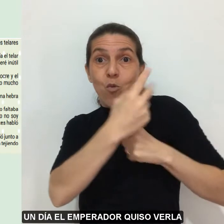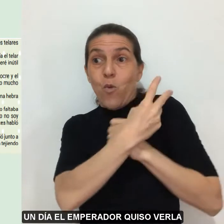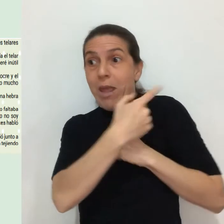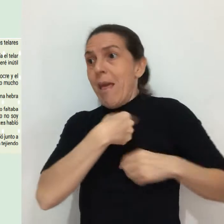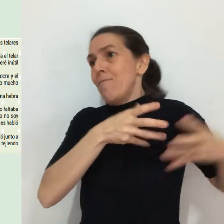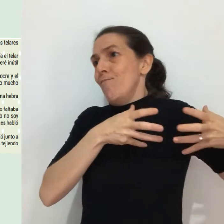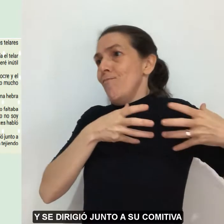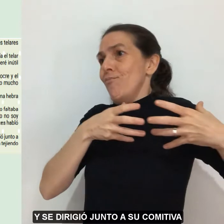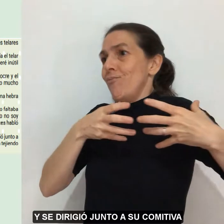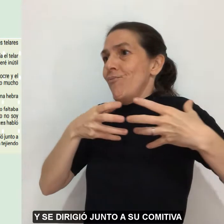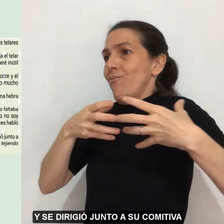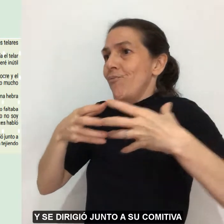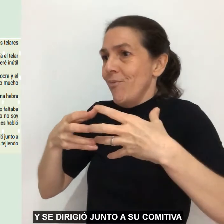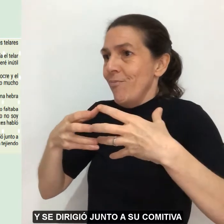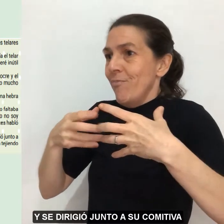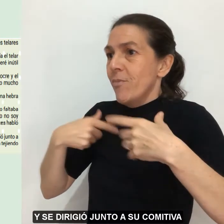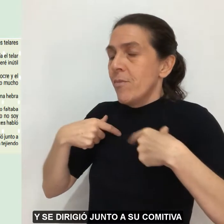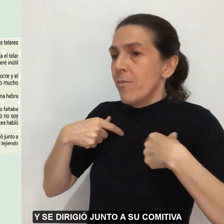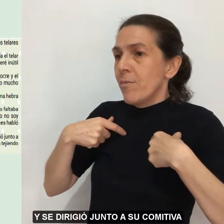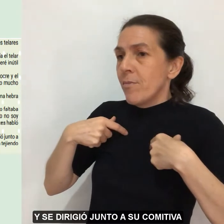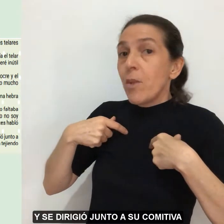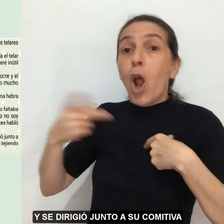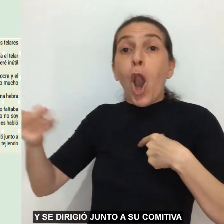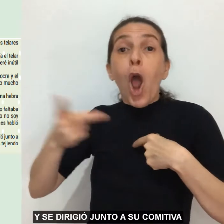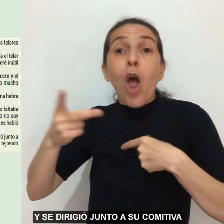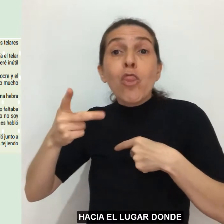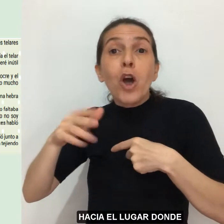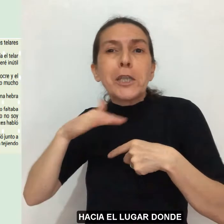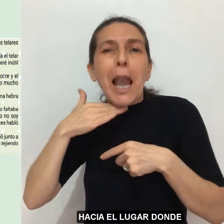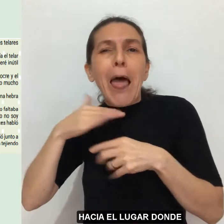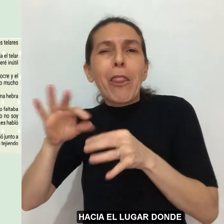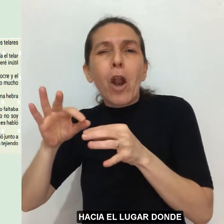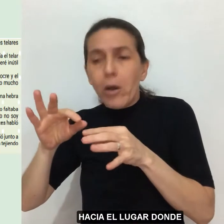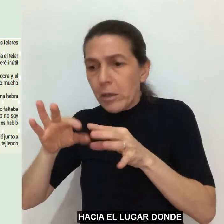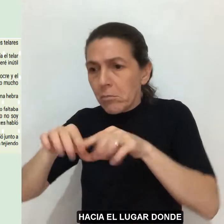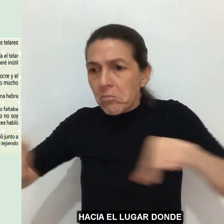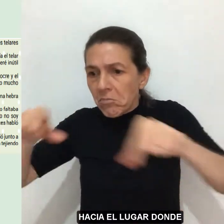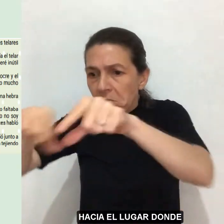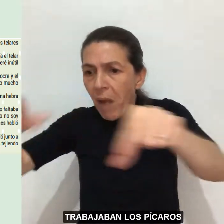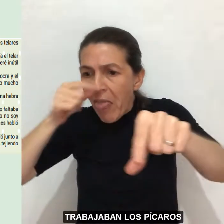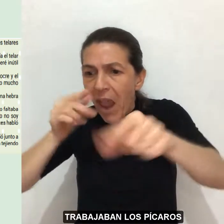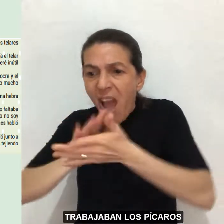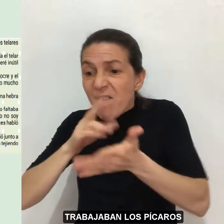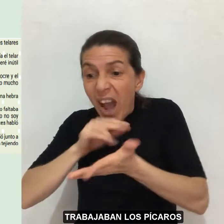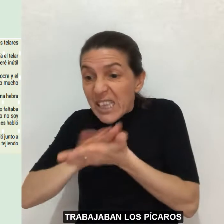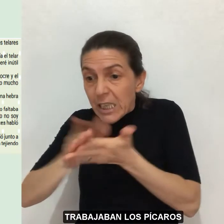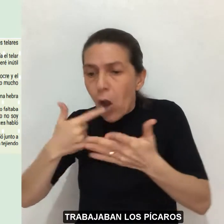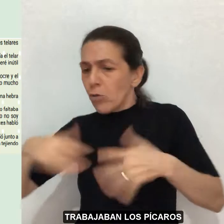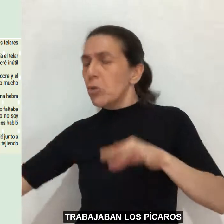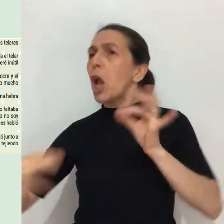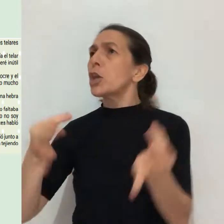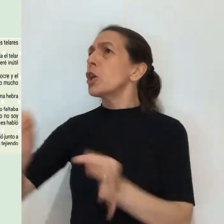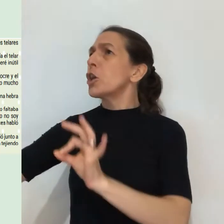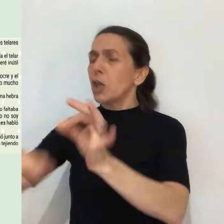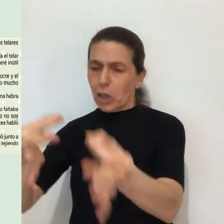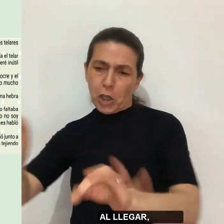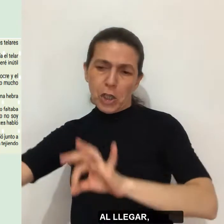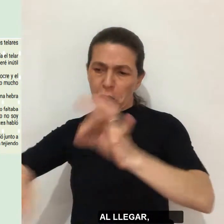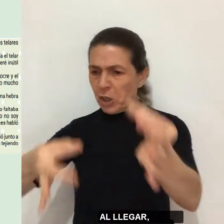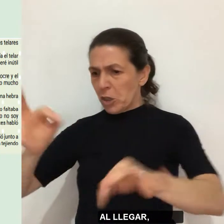y se dirigió junto a su comitiva hacia el lugar donde trabajaban los pícaros. Al llegar,